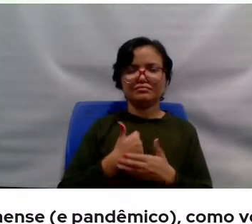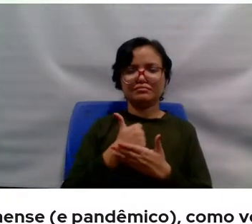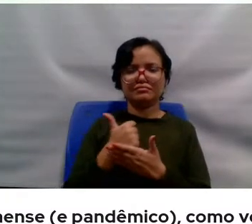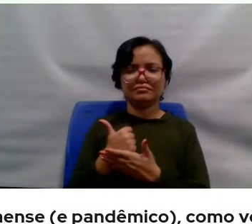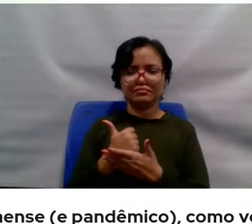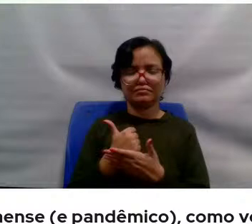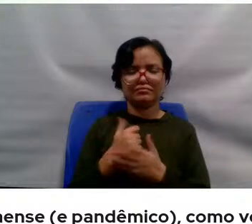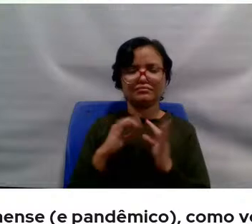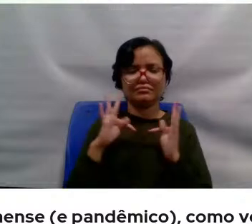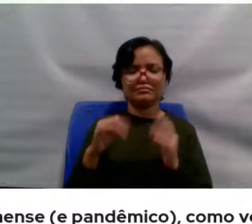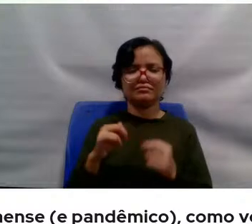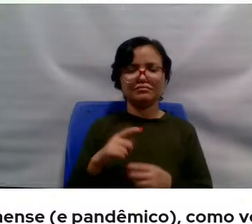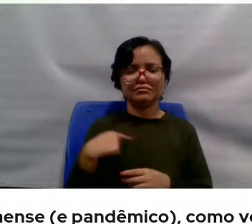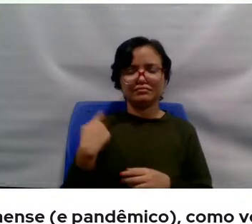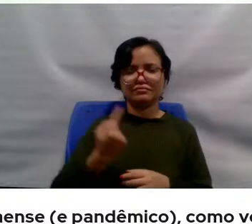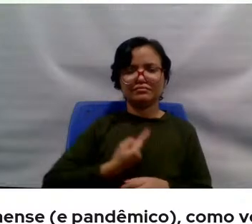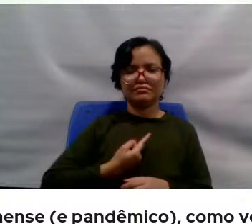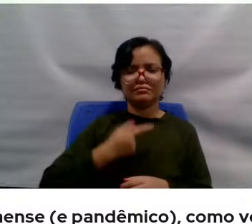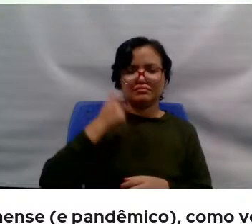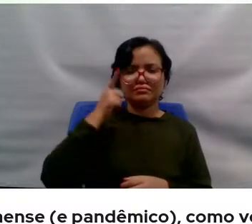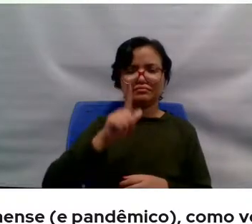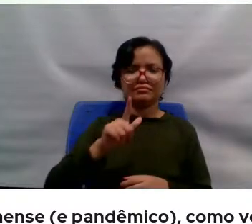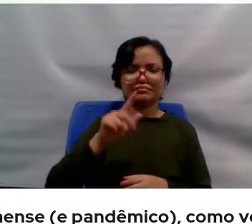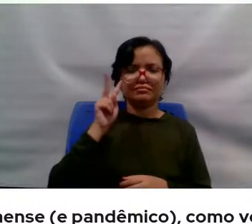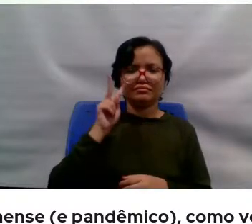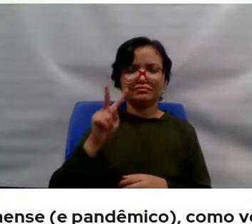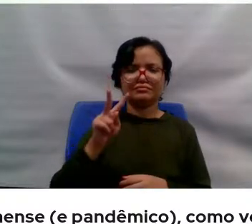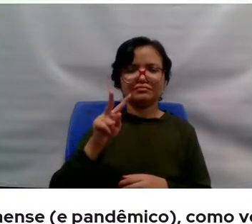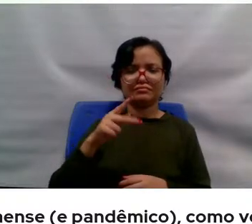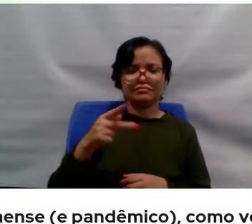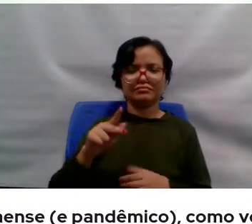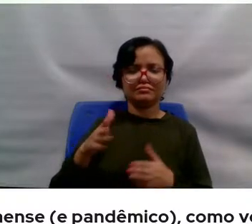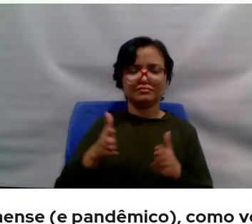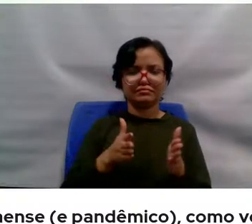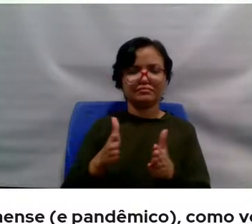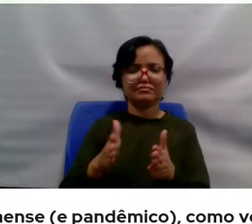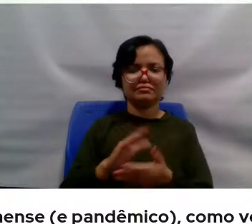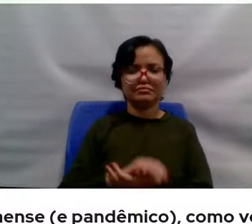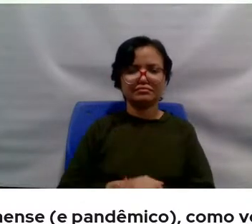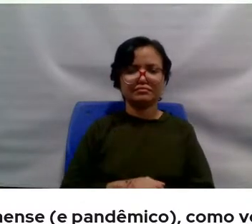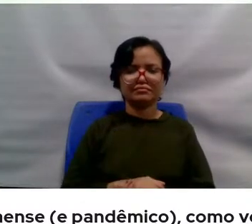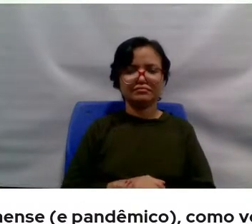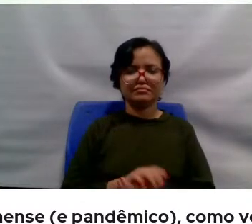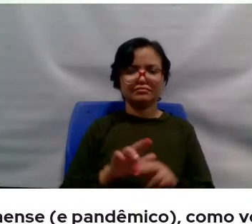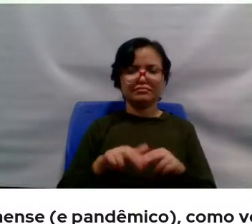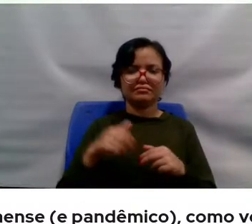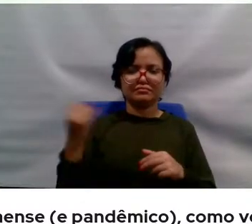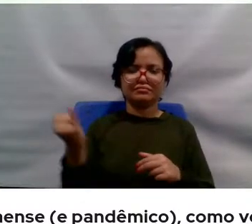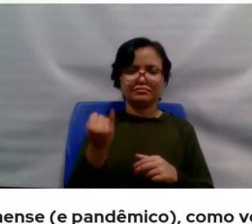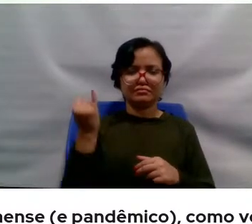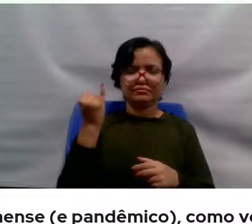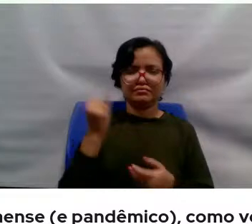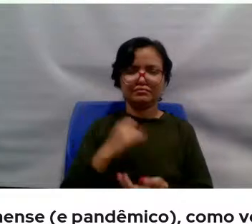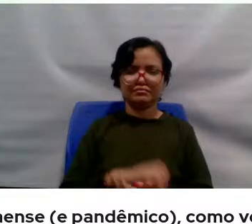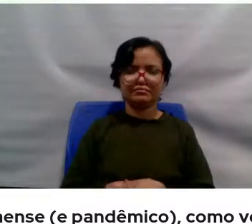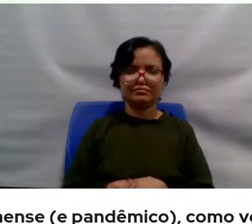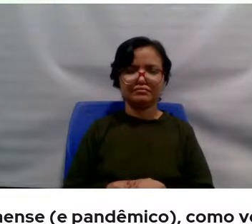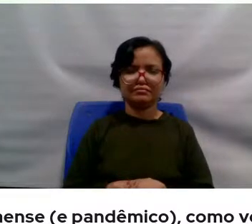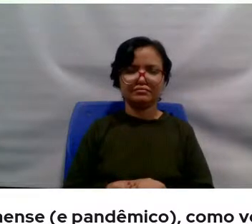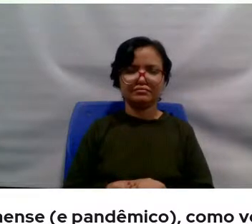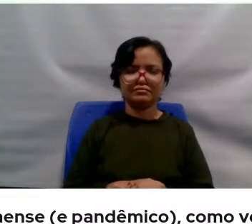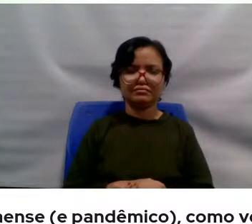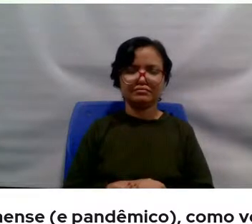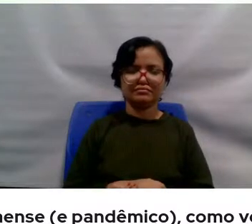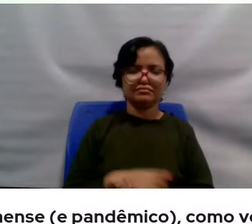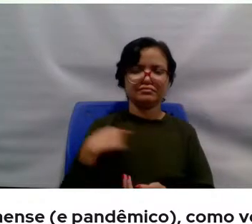a todos. E a gente consegue ver isso no seu percurso. Daí a importância da fala da senhora para